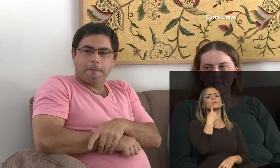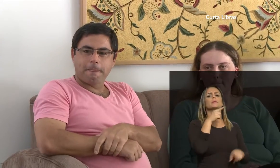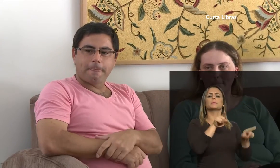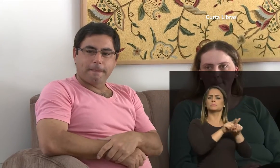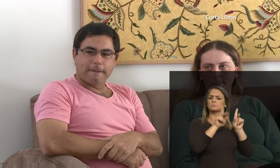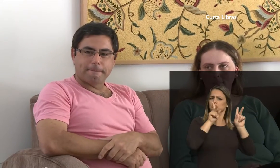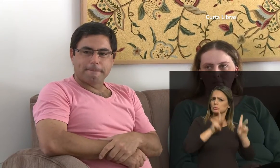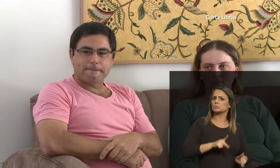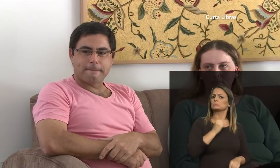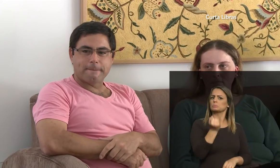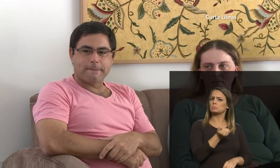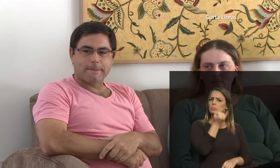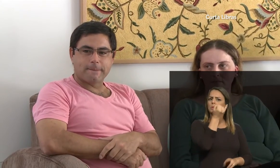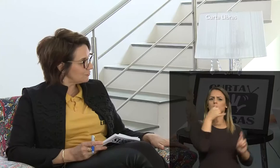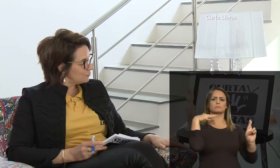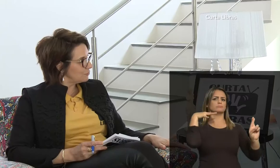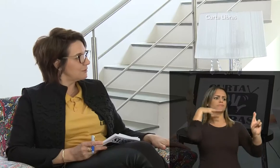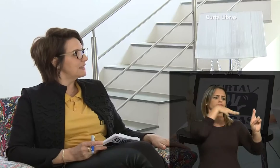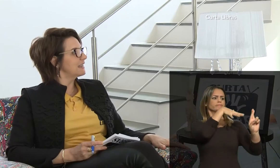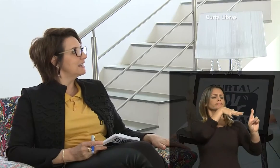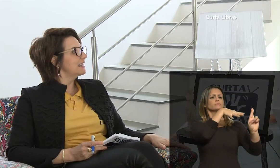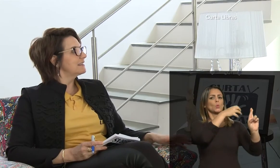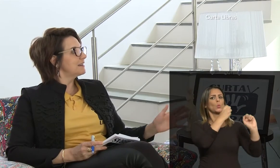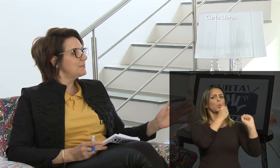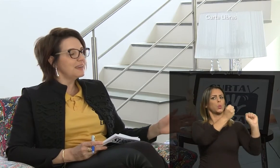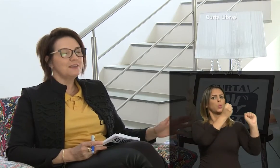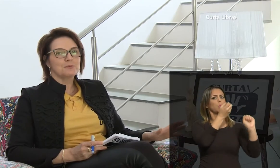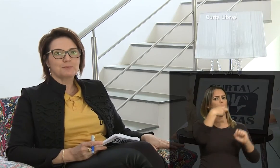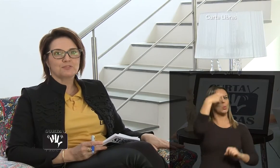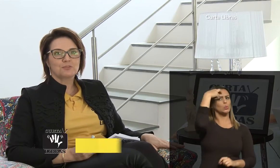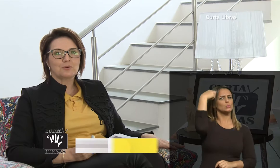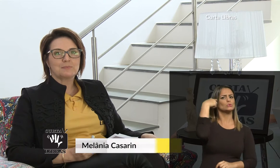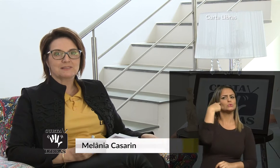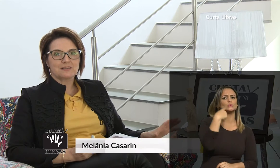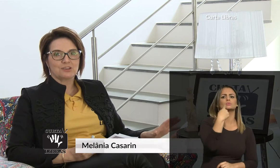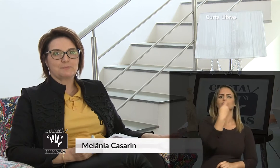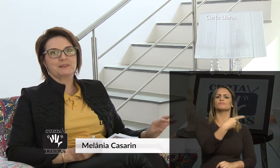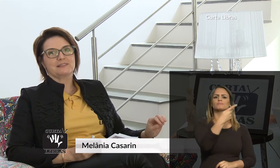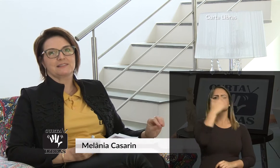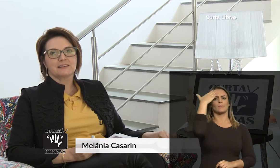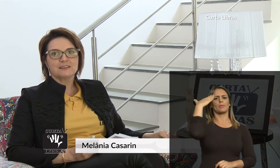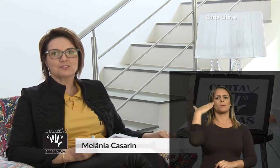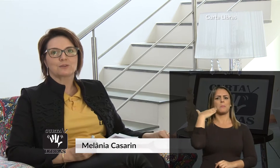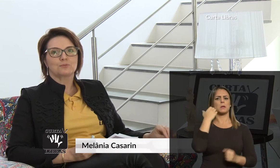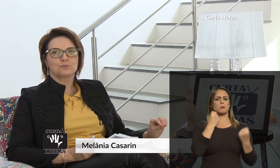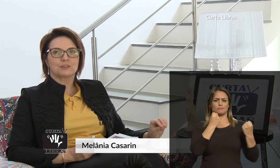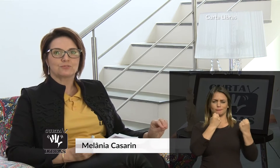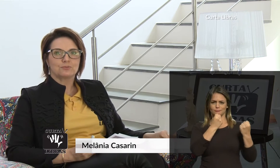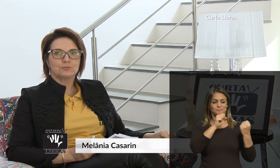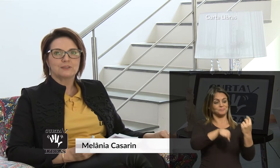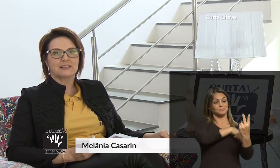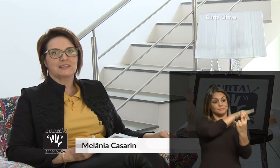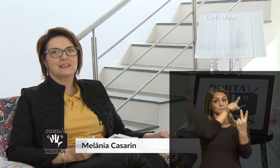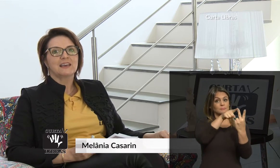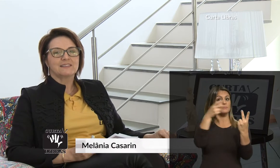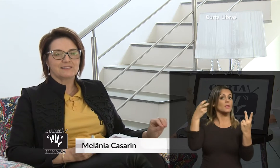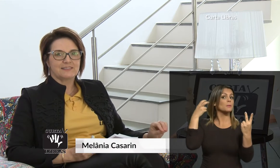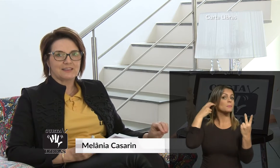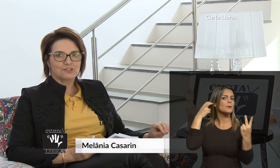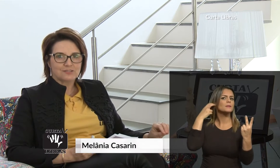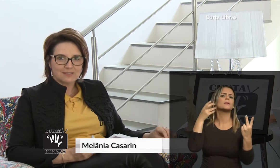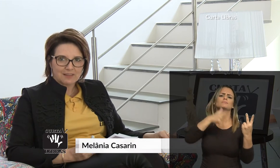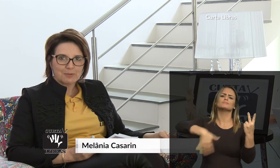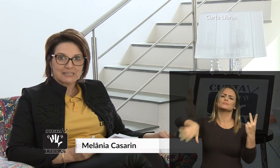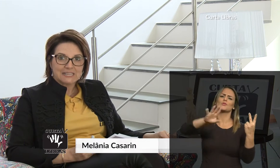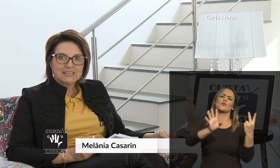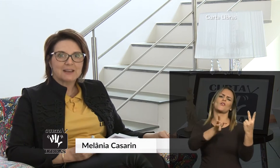sujeito participante da cultura surda, também uma pessoa bastante representante da cultura surda aqui na